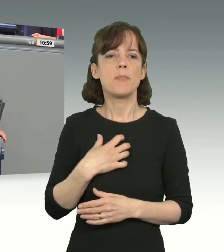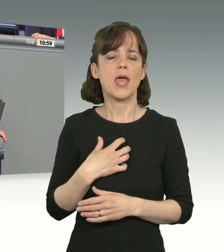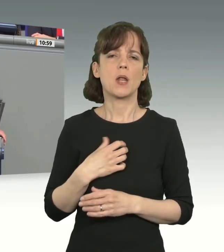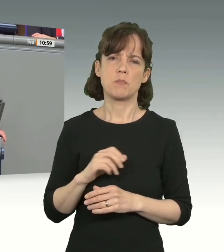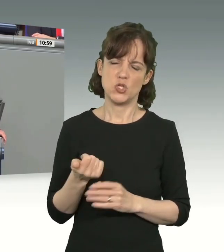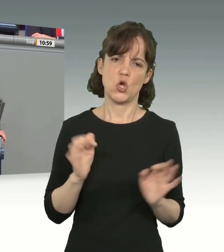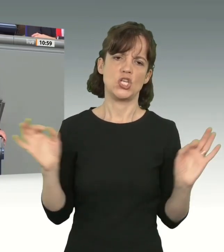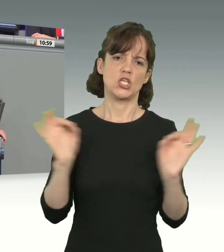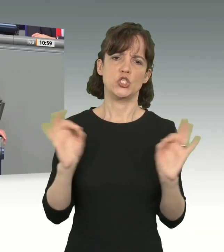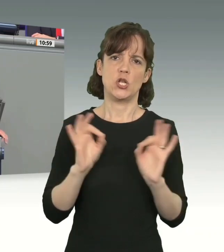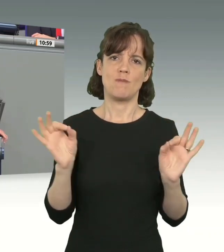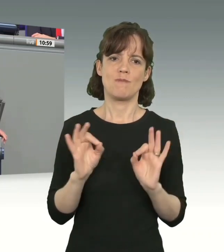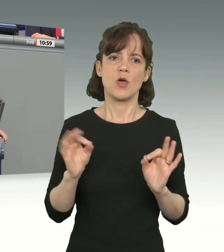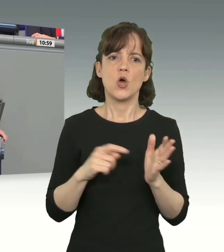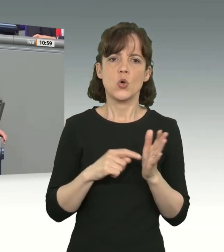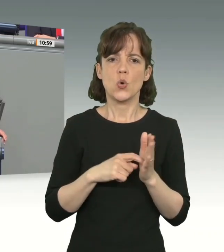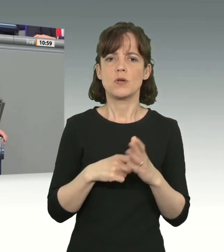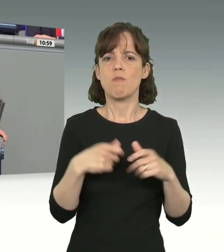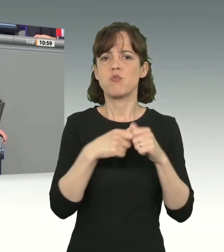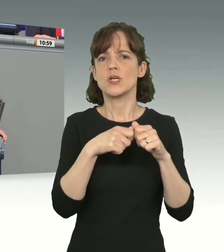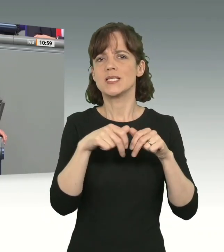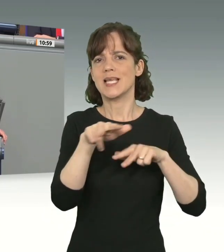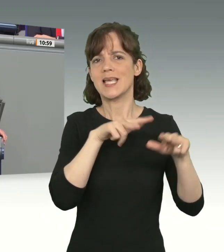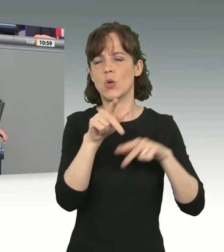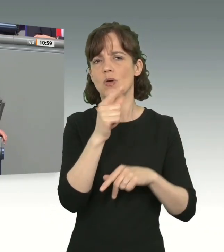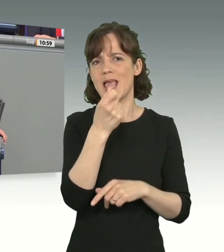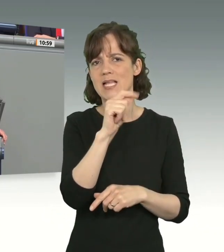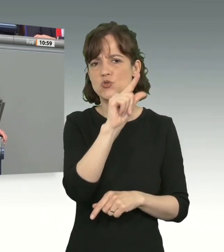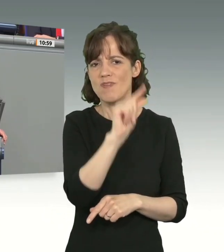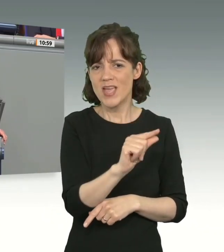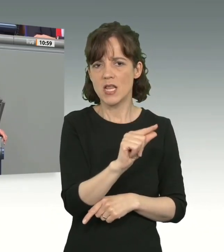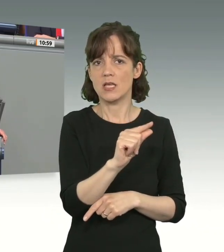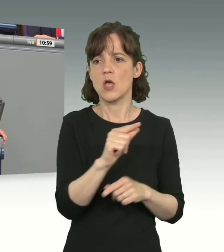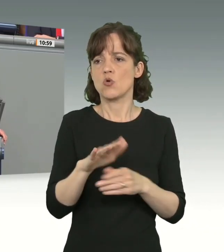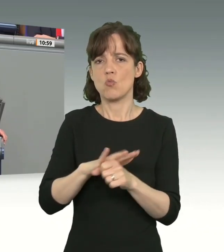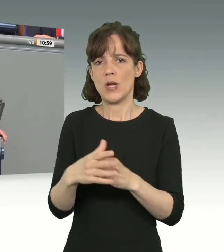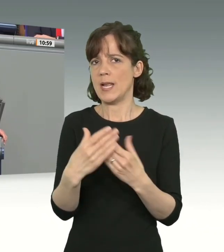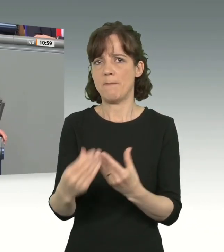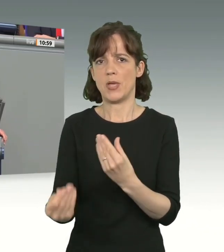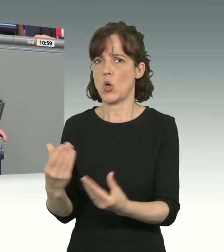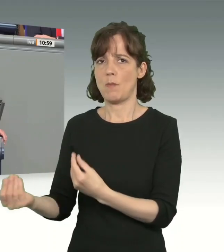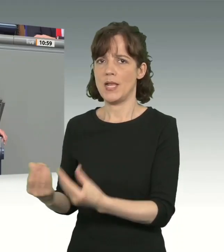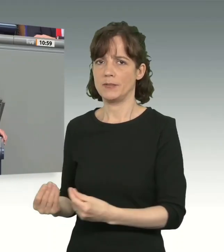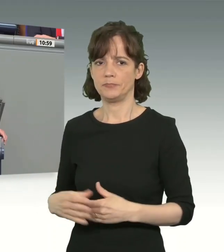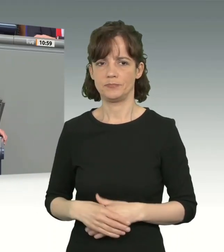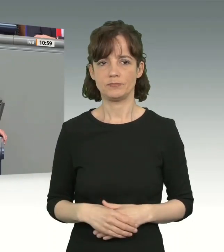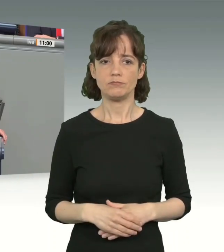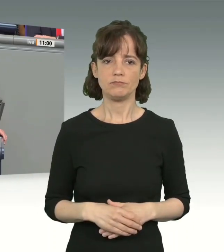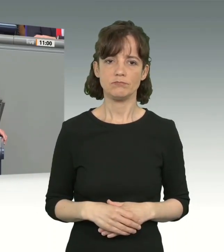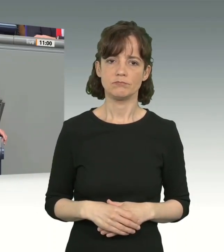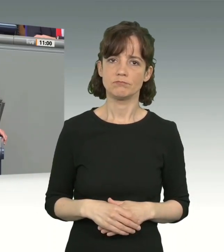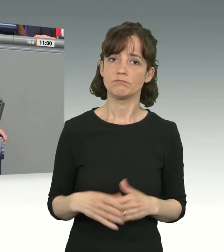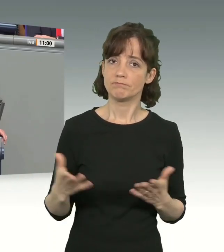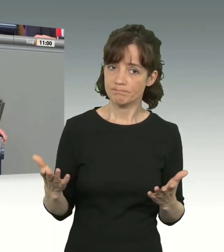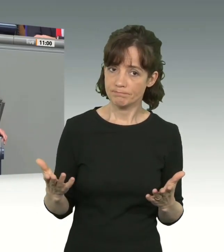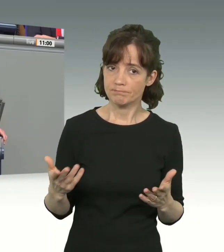schlimm, die wenigen Gelder der Bundesregierung würden nicht durchgereicht an die Kommunen. Da haben Sie völlig recht. Das